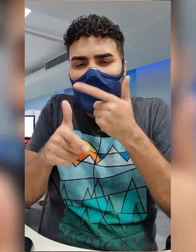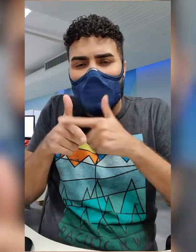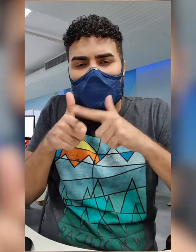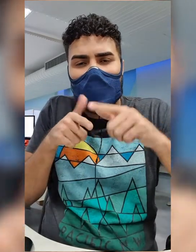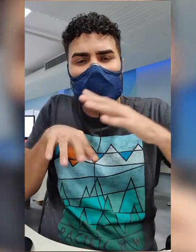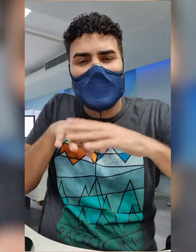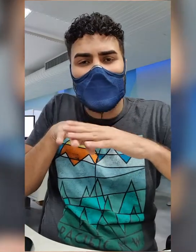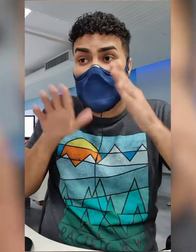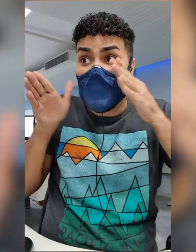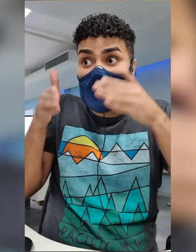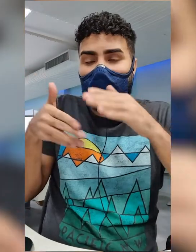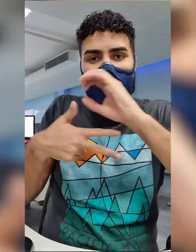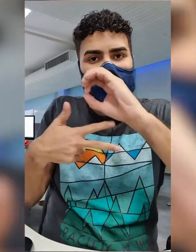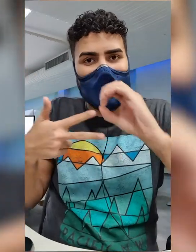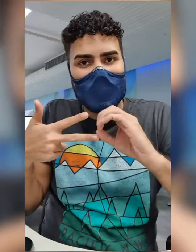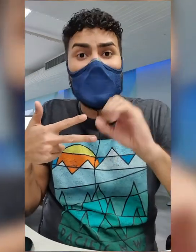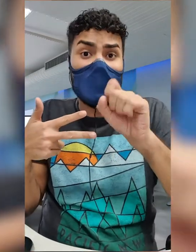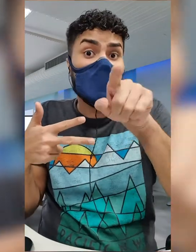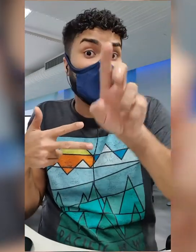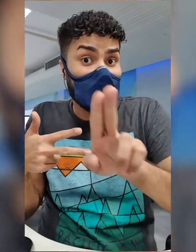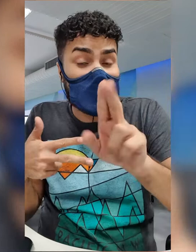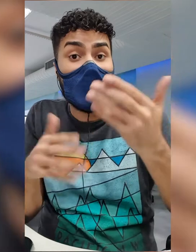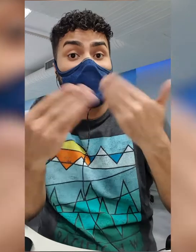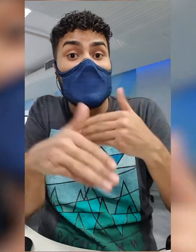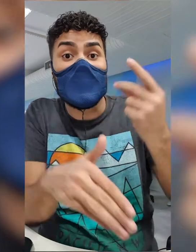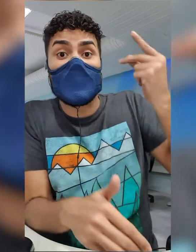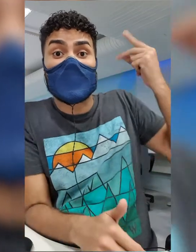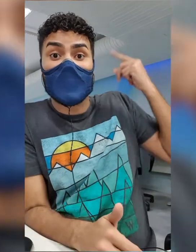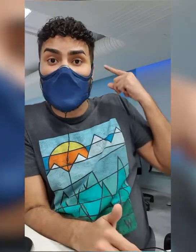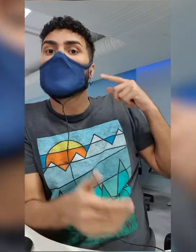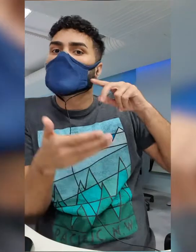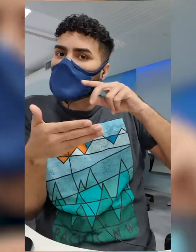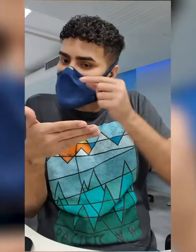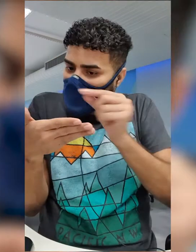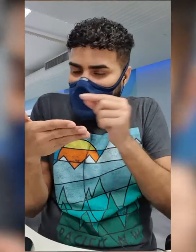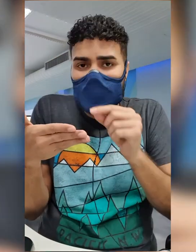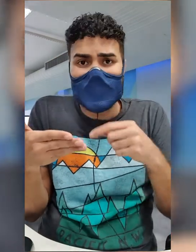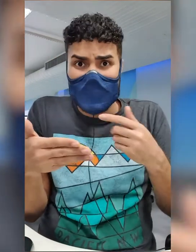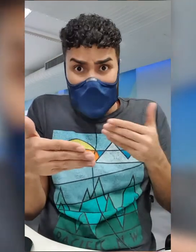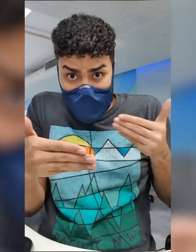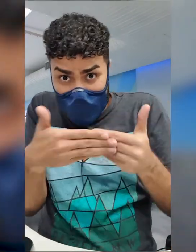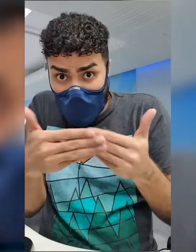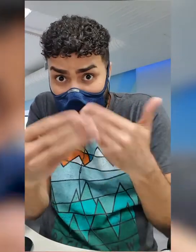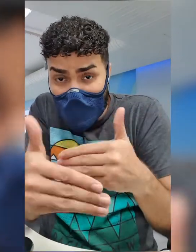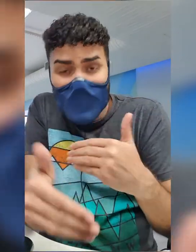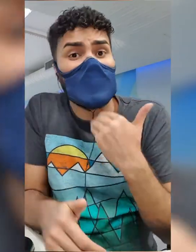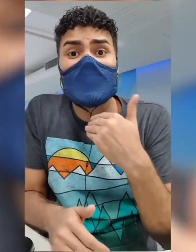bem focado no Enem. Aí entra provas anteriores, simulados. Agora nas últimas semanas não adianta ficar querendo envolver um